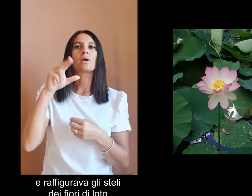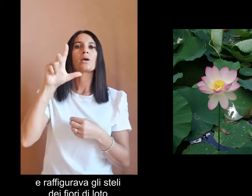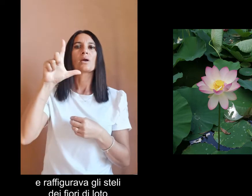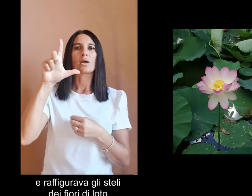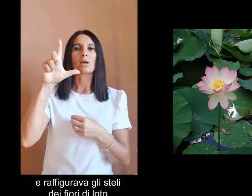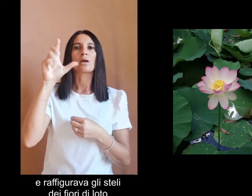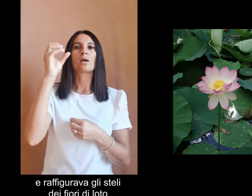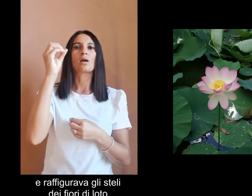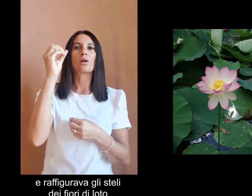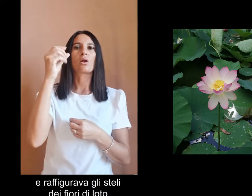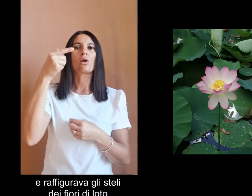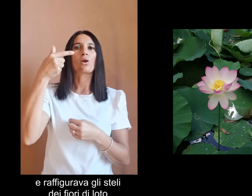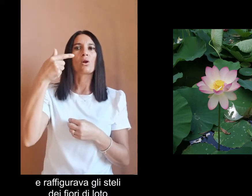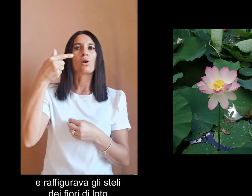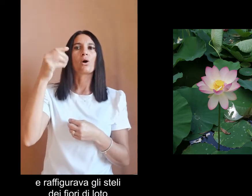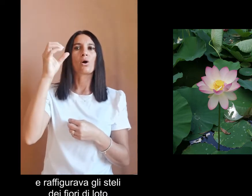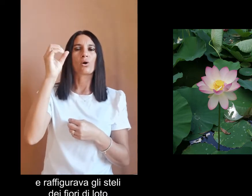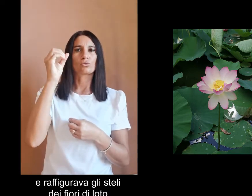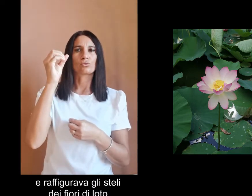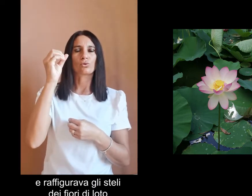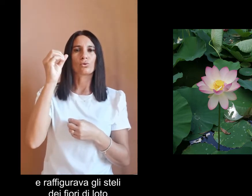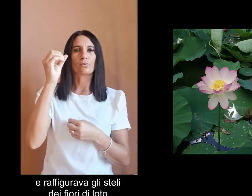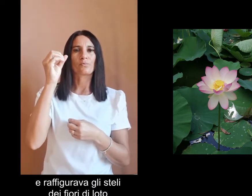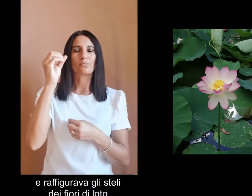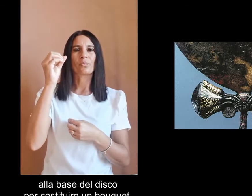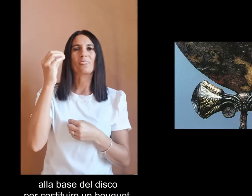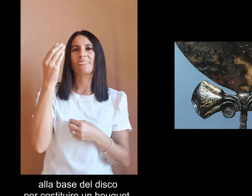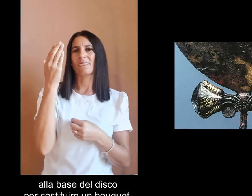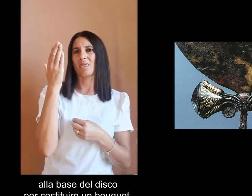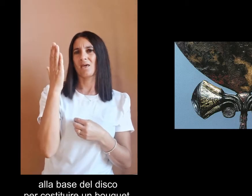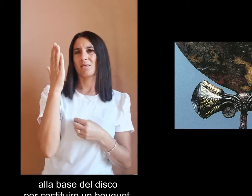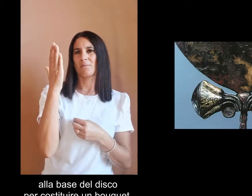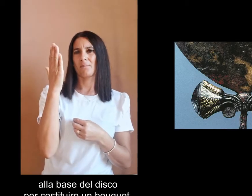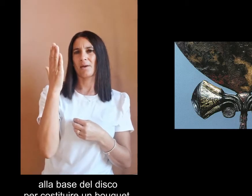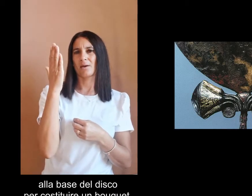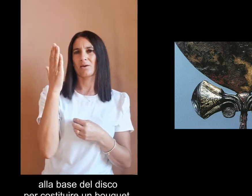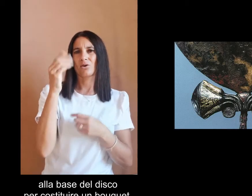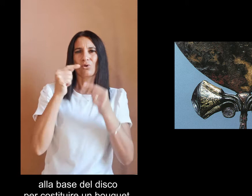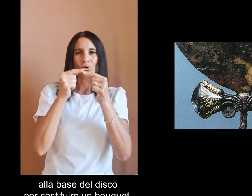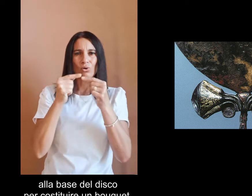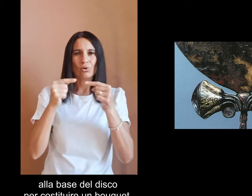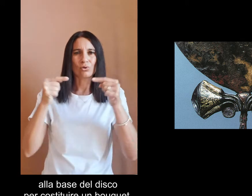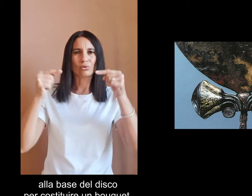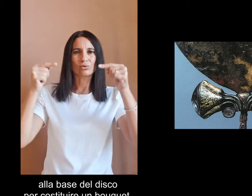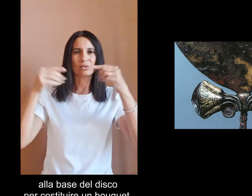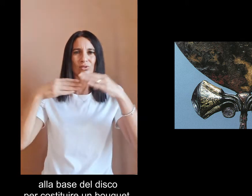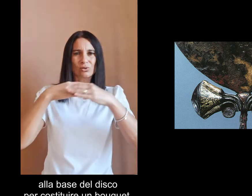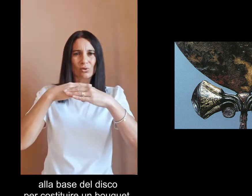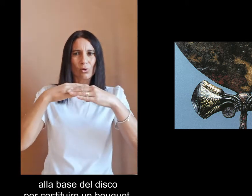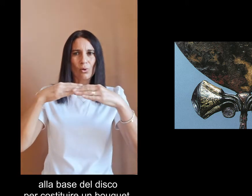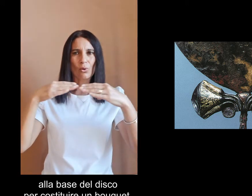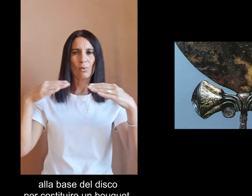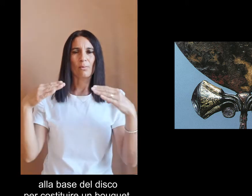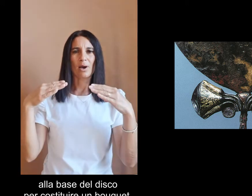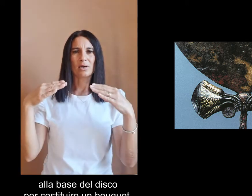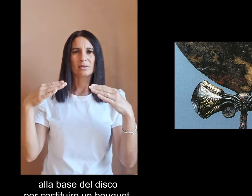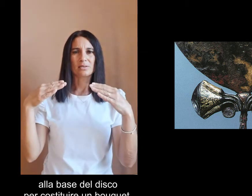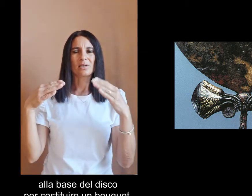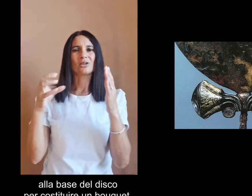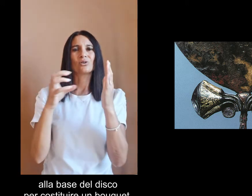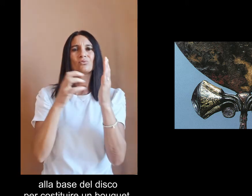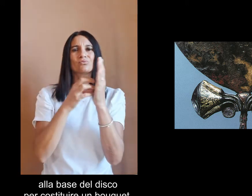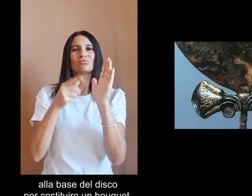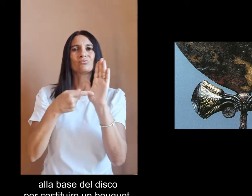steli dei fiori di loto alla base